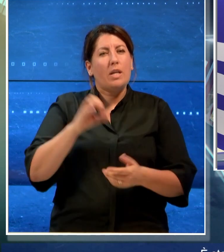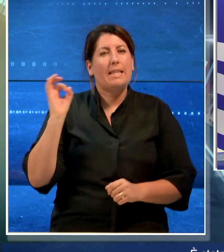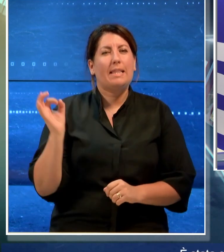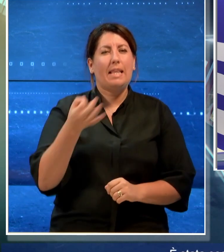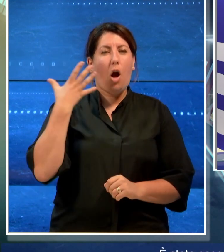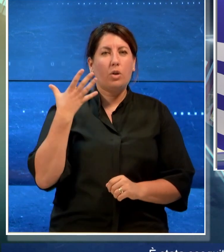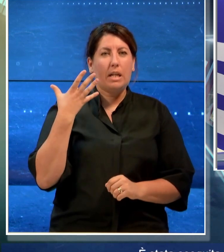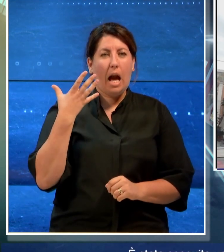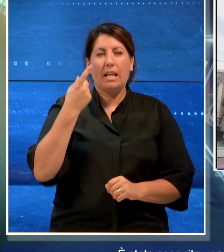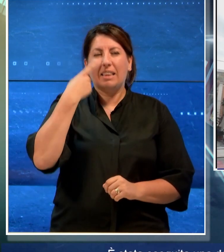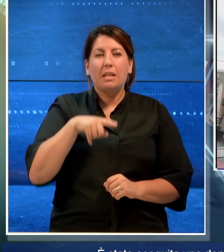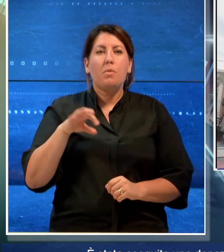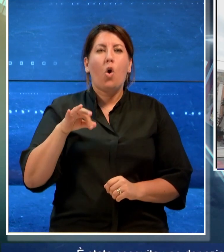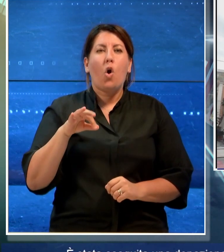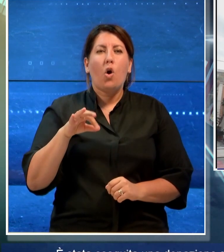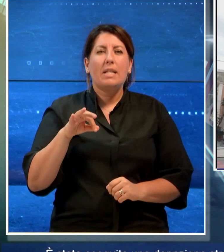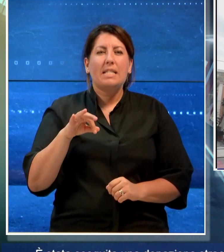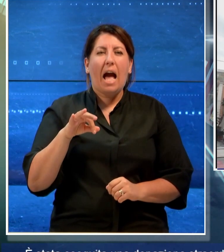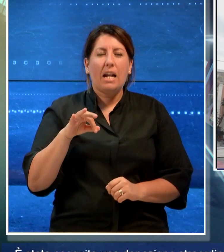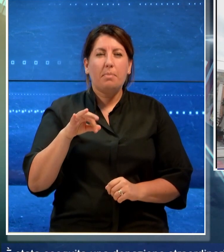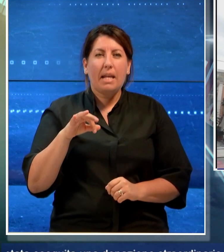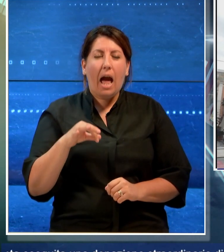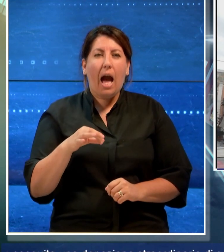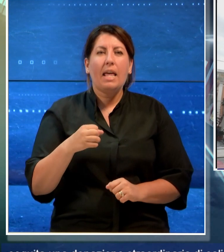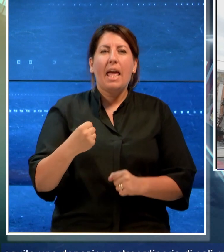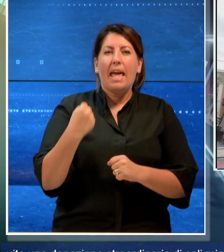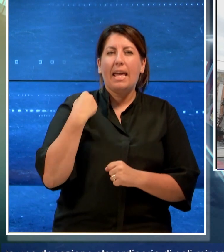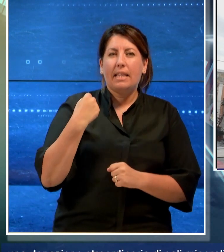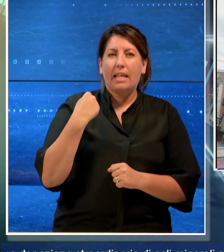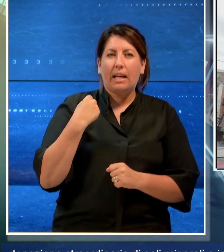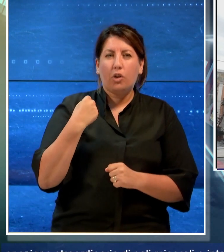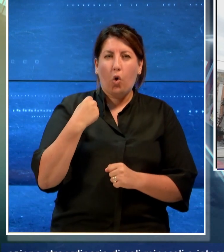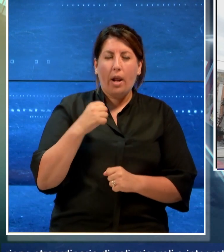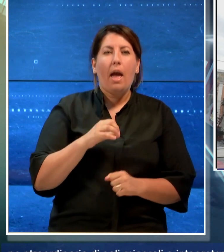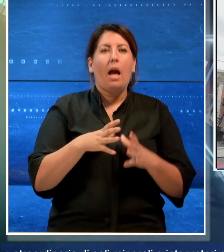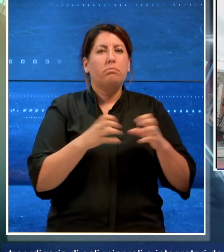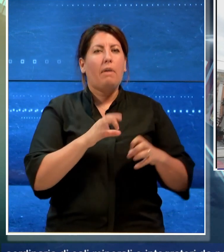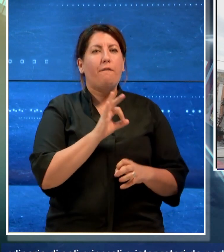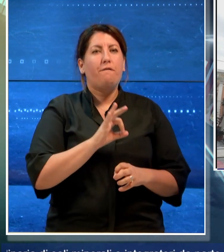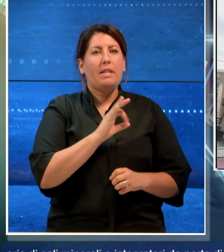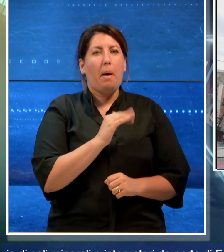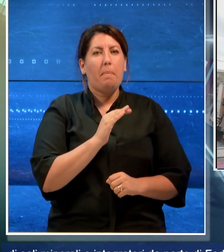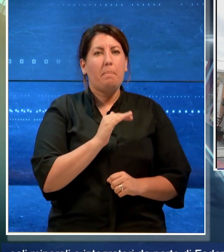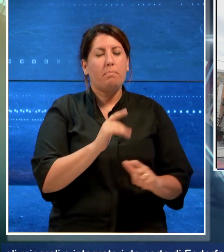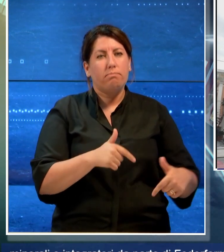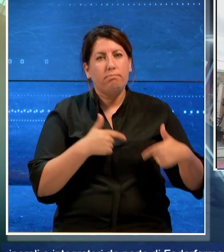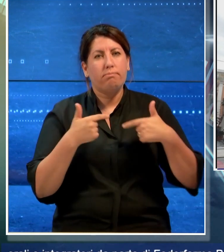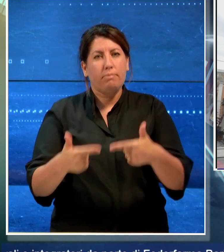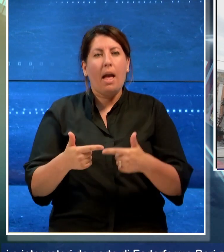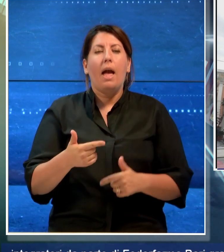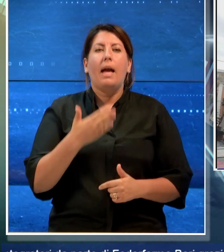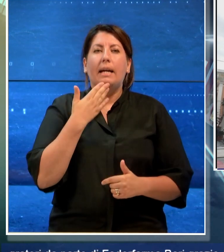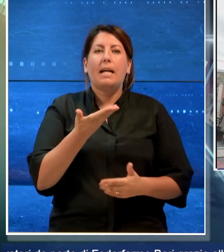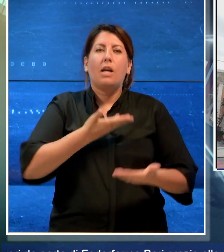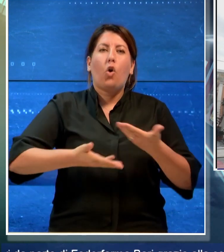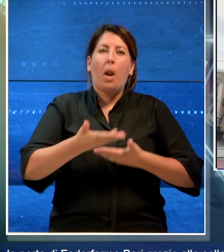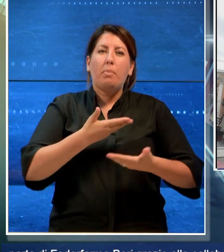di sali minerali e integratori da parte di Federfarma Bari grazie alla collaborazione con